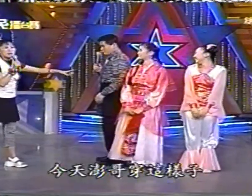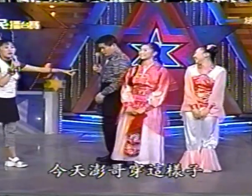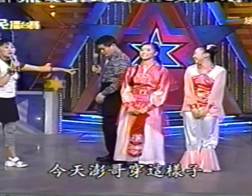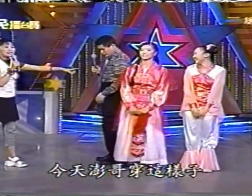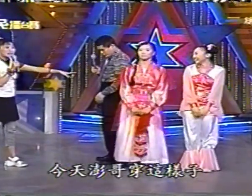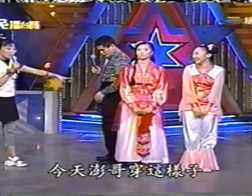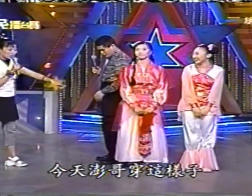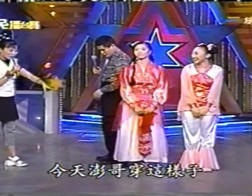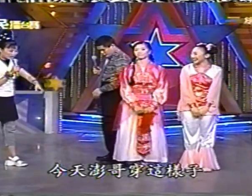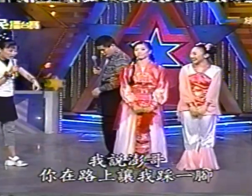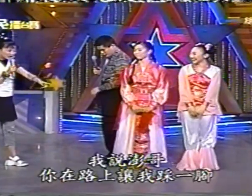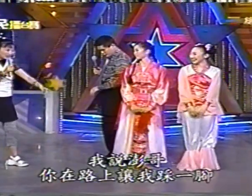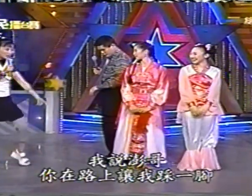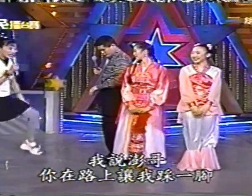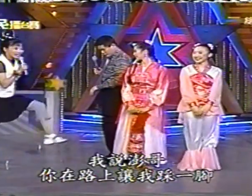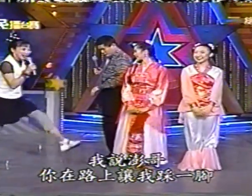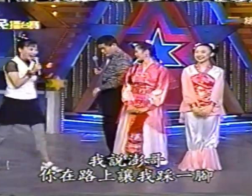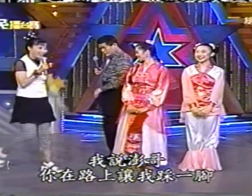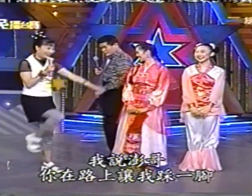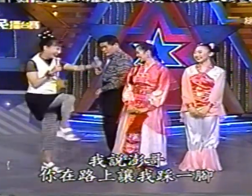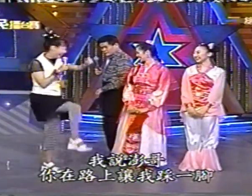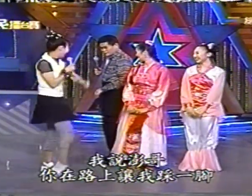我今天碰我穿這樣走說碰我妳在路上讓我踩腳